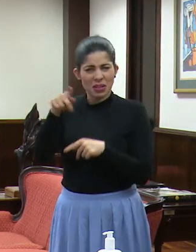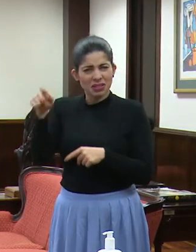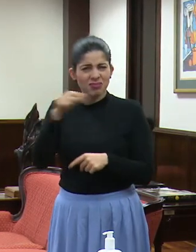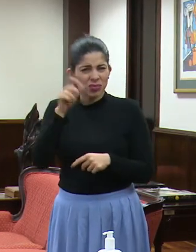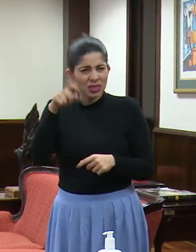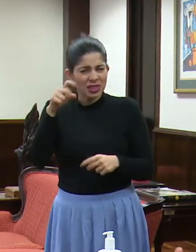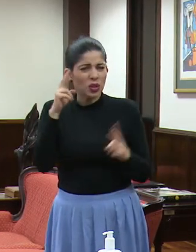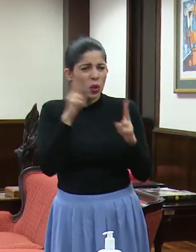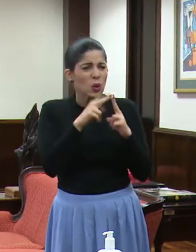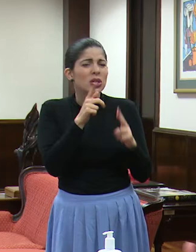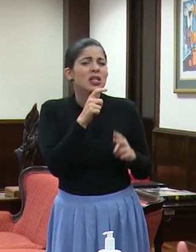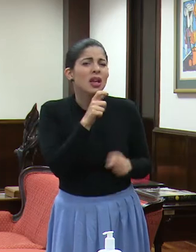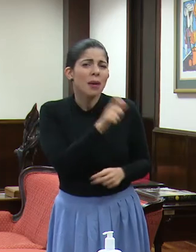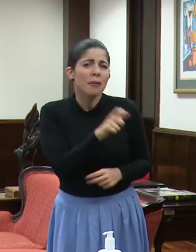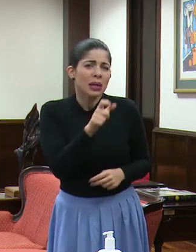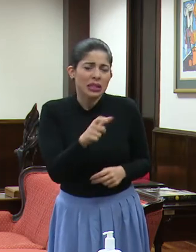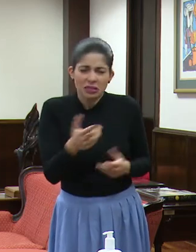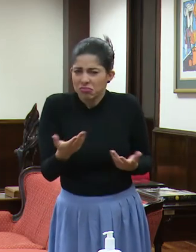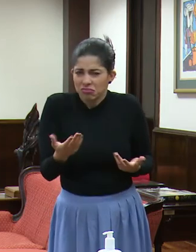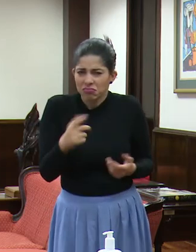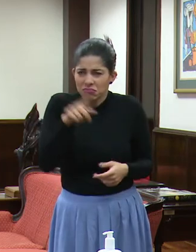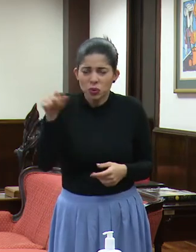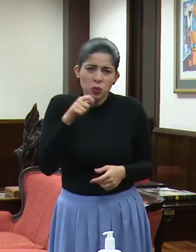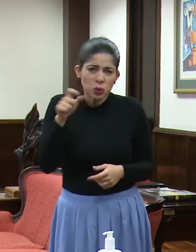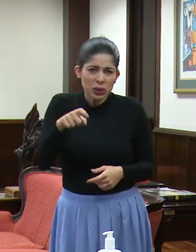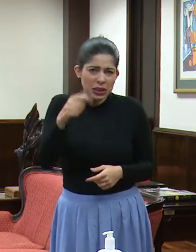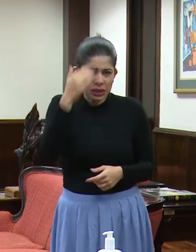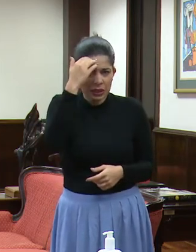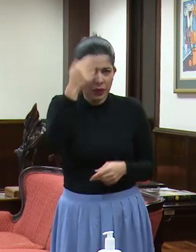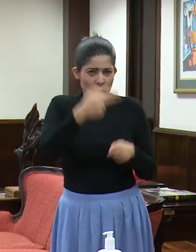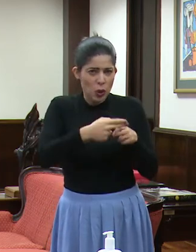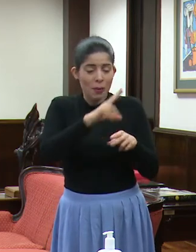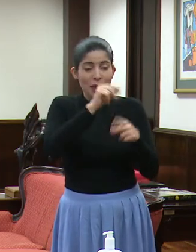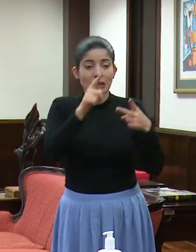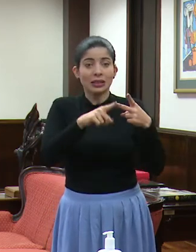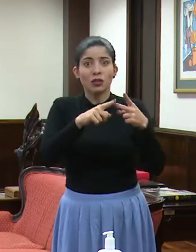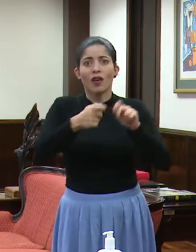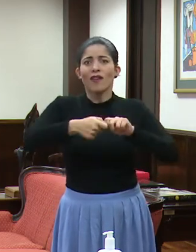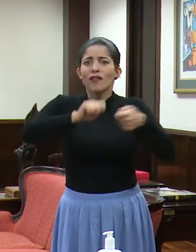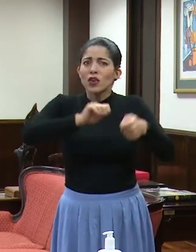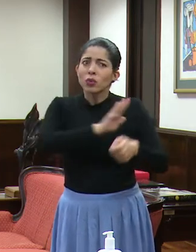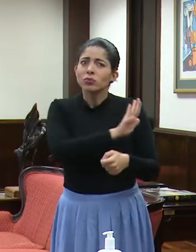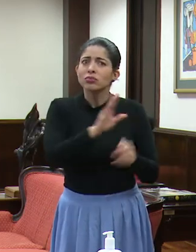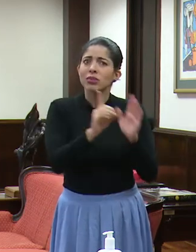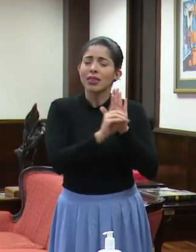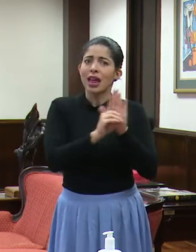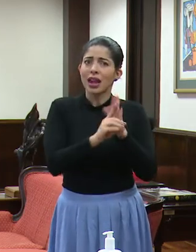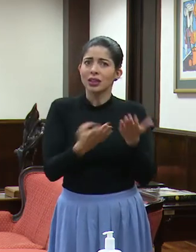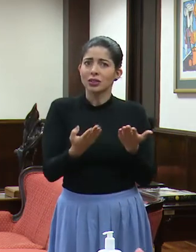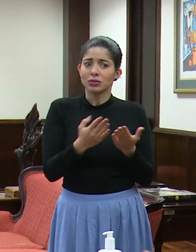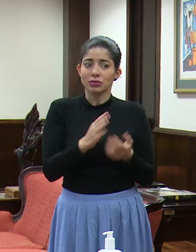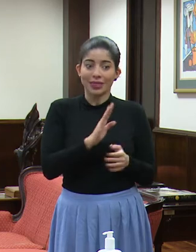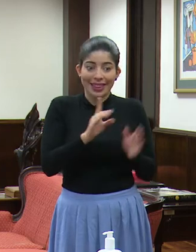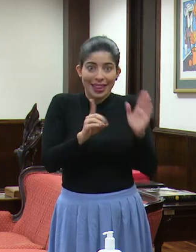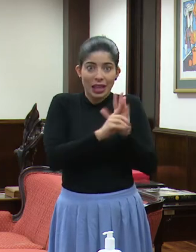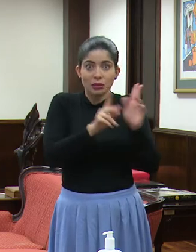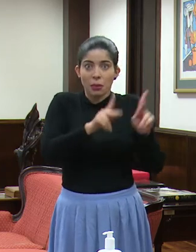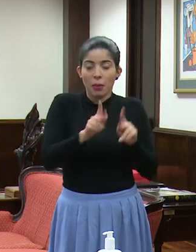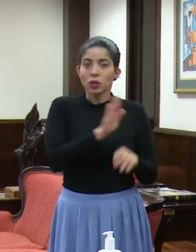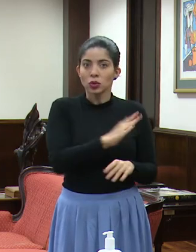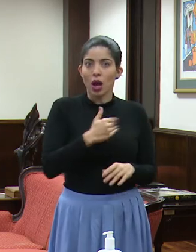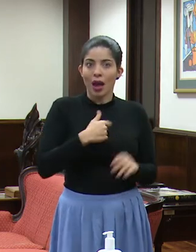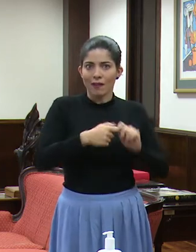dedillo las personas. Es decir, eso no lo necesitan. Y segundo es que estaríamos violando todos los derechos, es decir, todos los derechos de las personas.